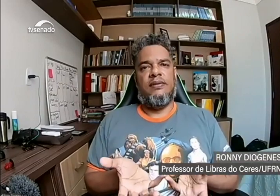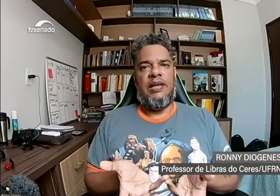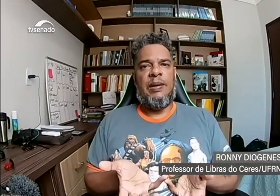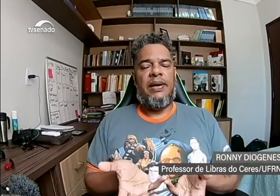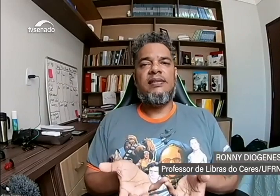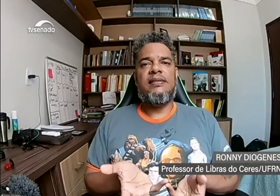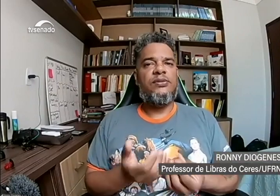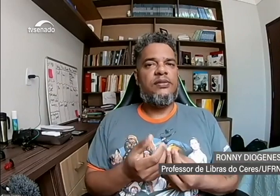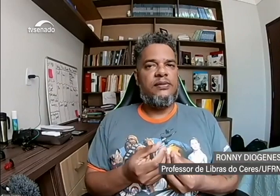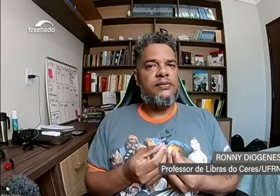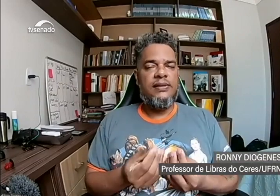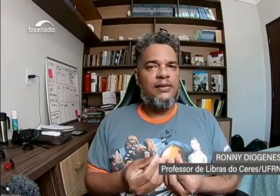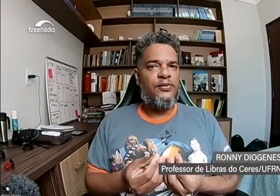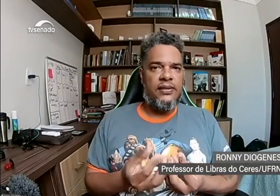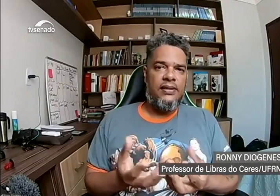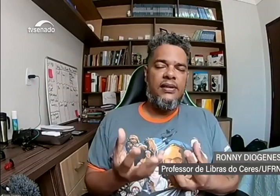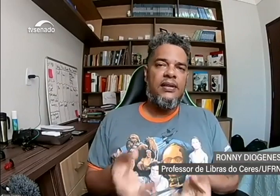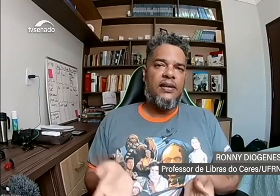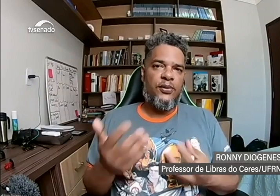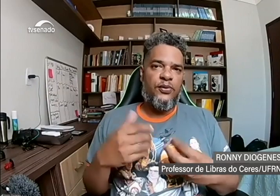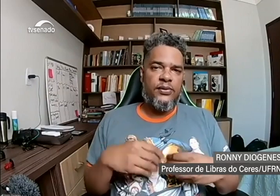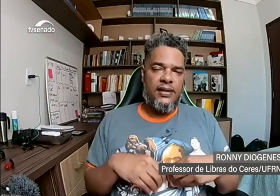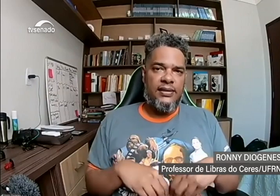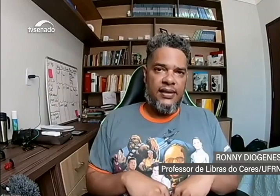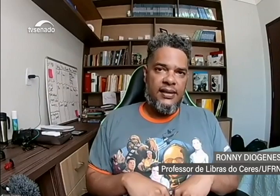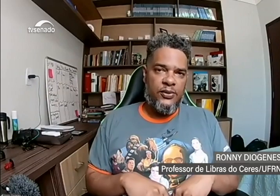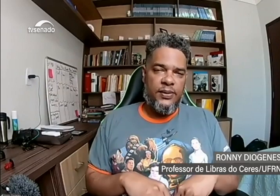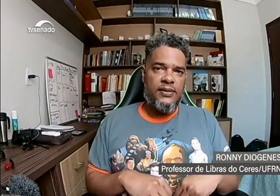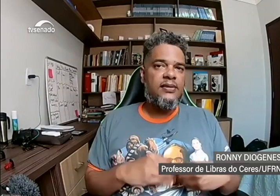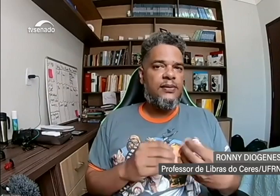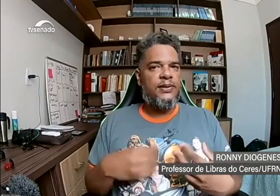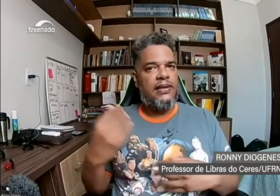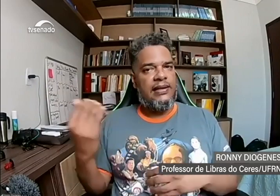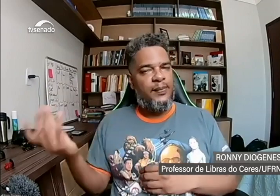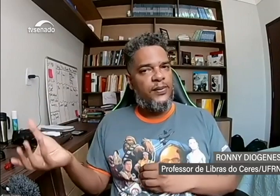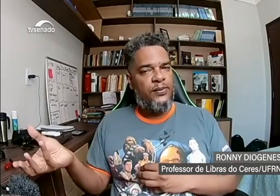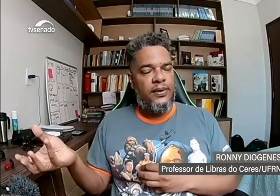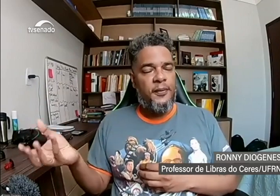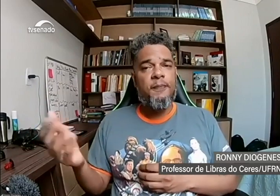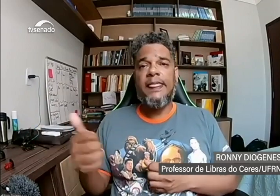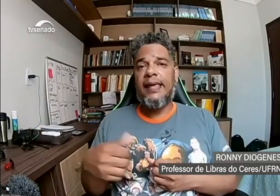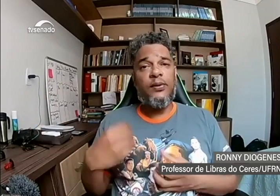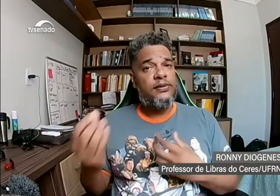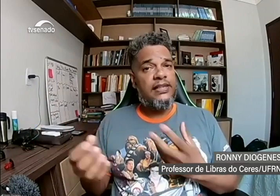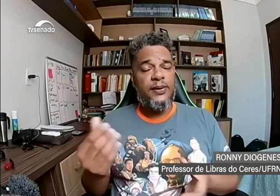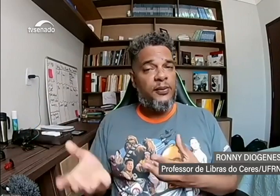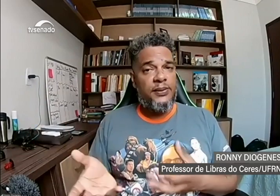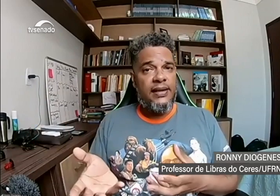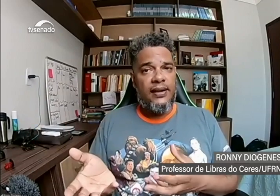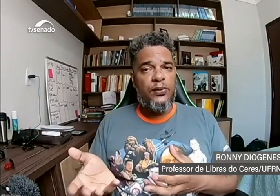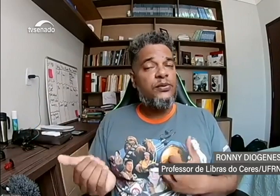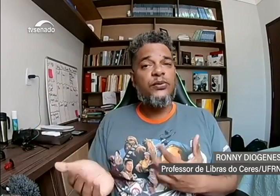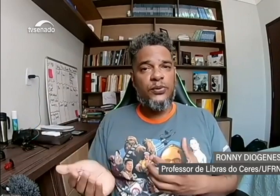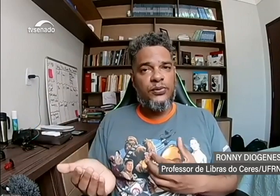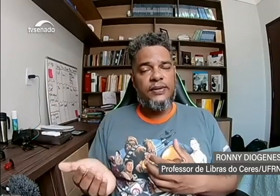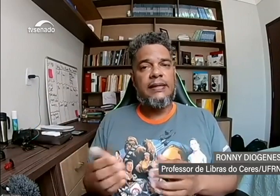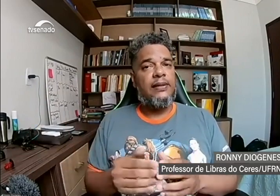mas isso não significa que eu vou sair daqui do Brasil, chegar lá em Portugal e conseguir me comunicar com os surdos. Não,